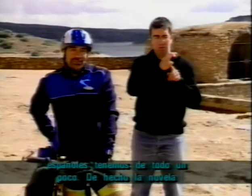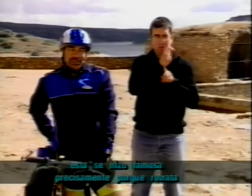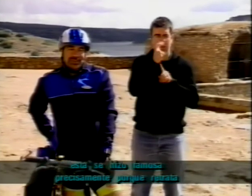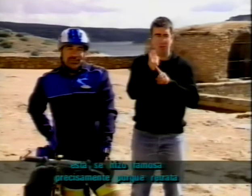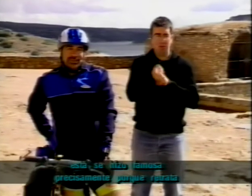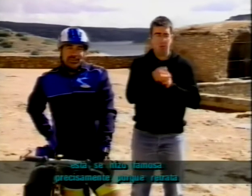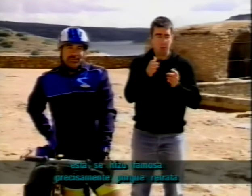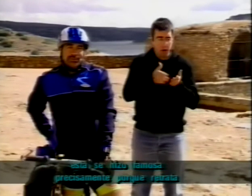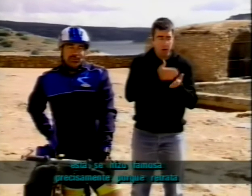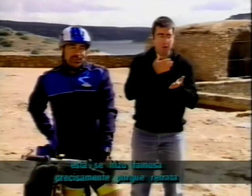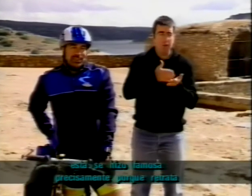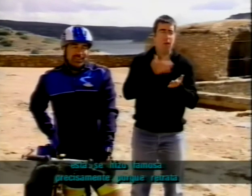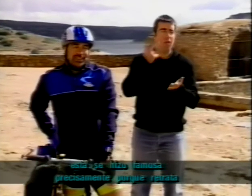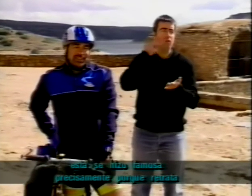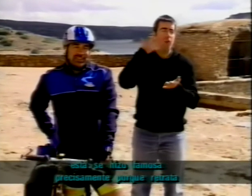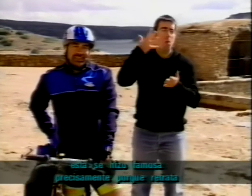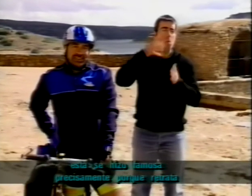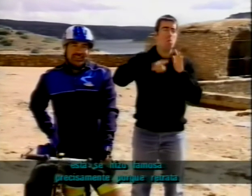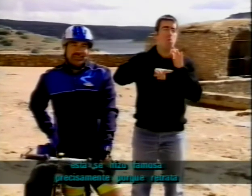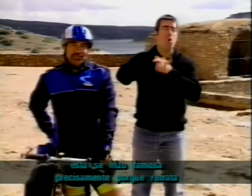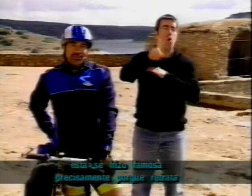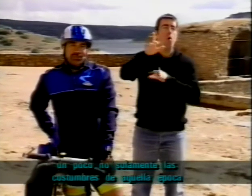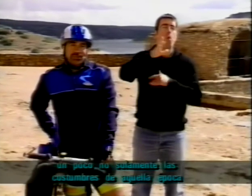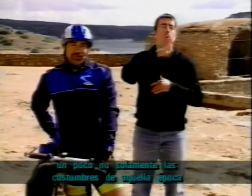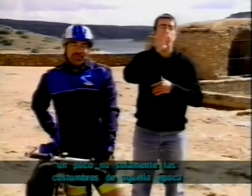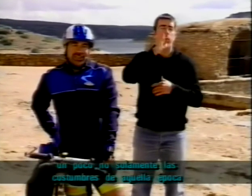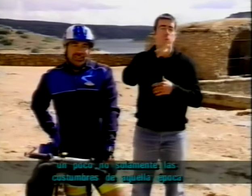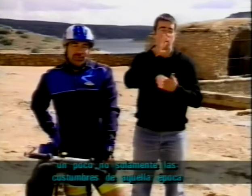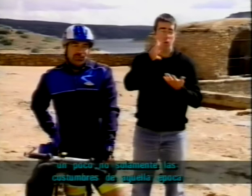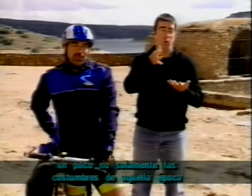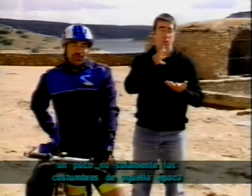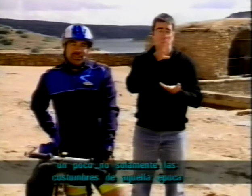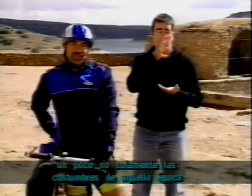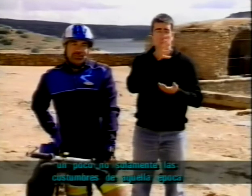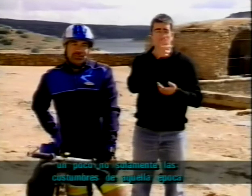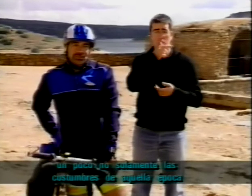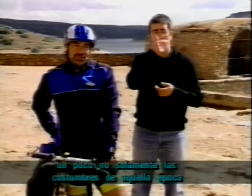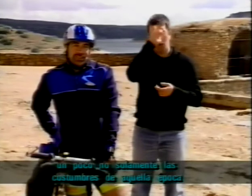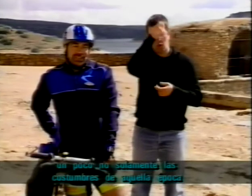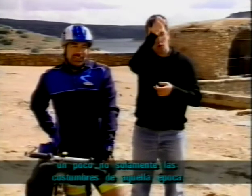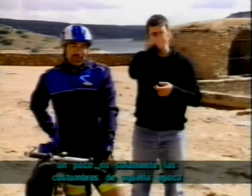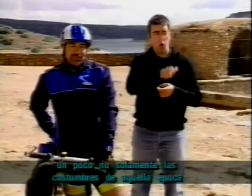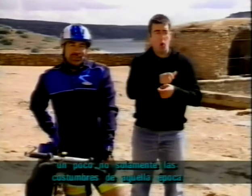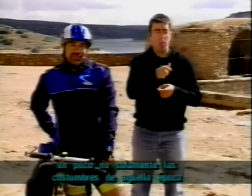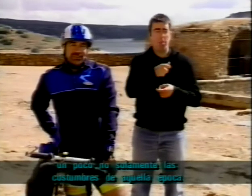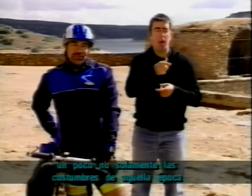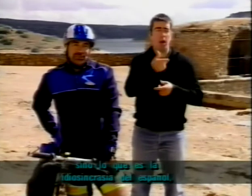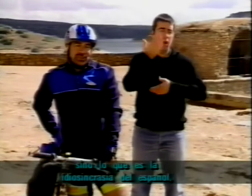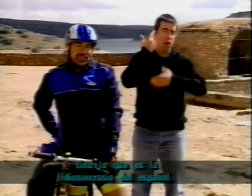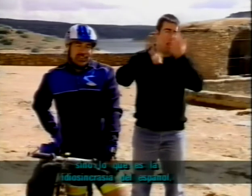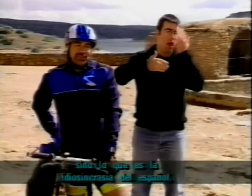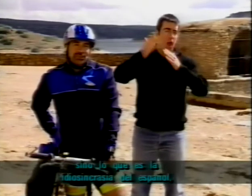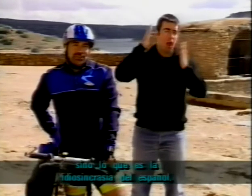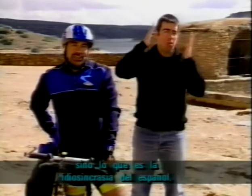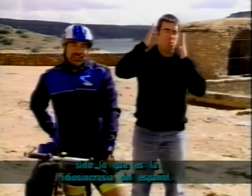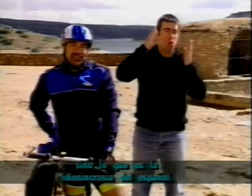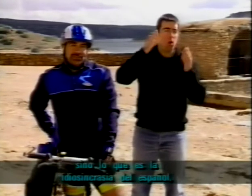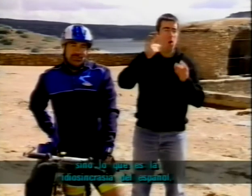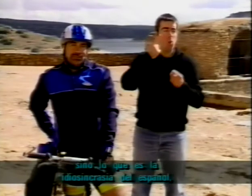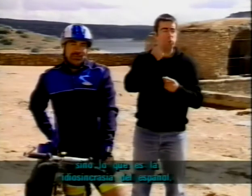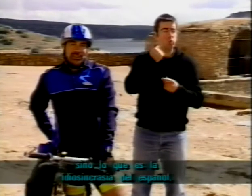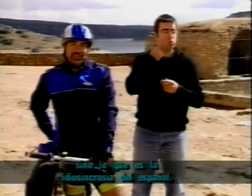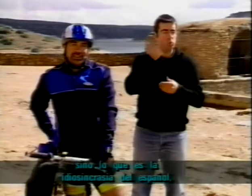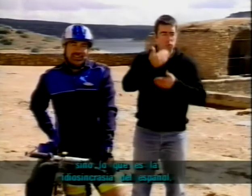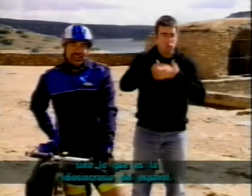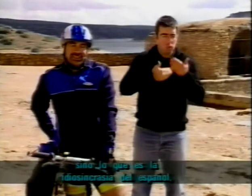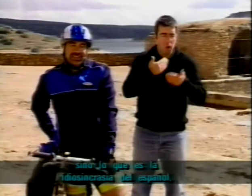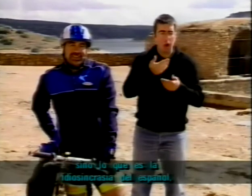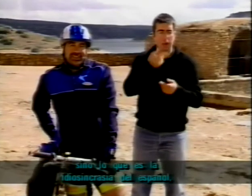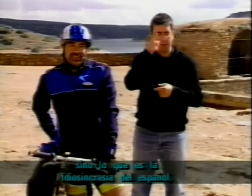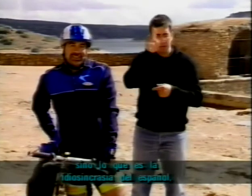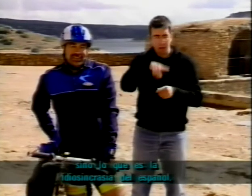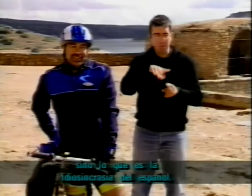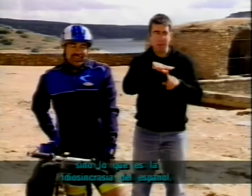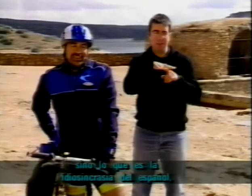precisamente porque retrata un poco, no solamente las costumbres de aquella época, sino lo que es la idiosincrasia propia del